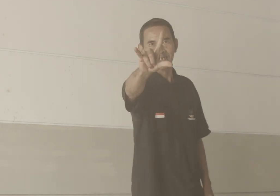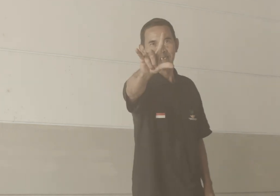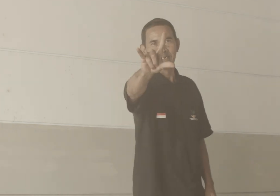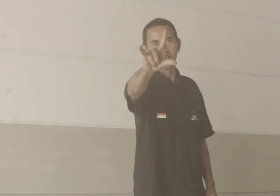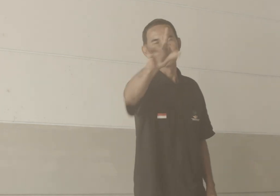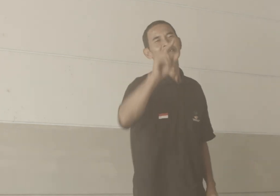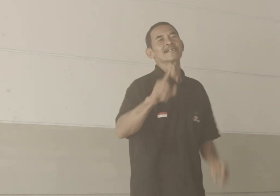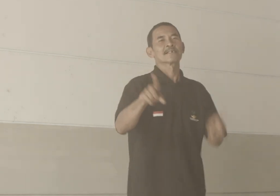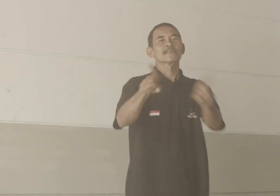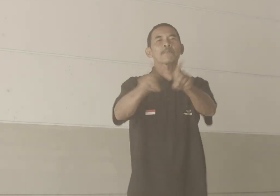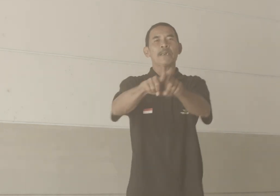Sama